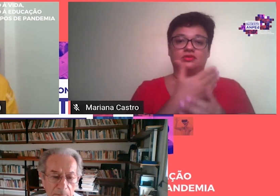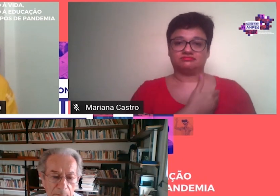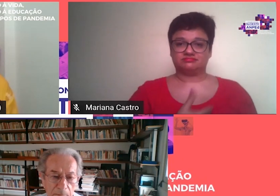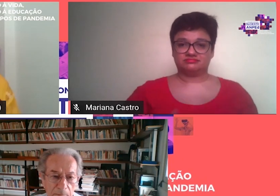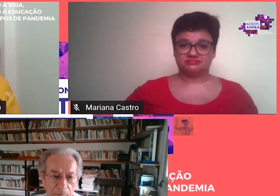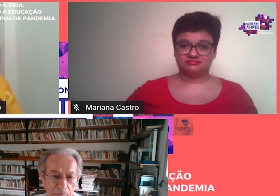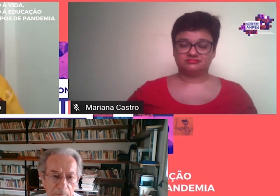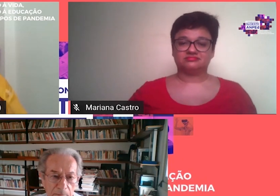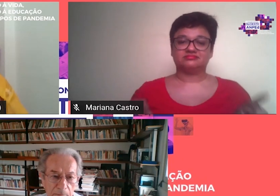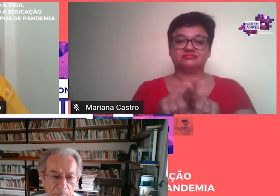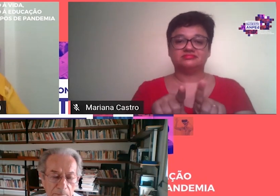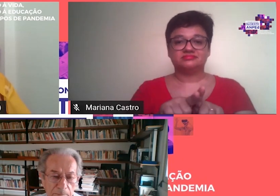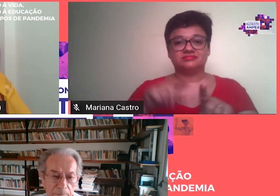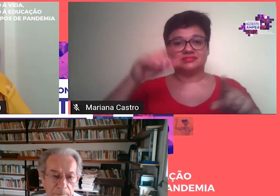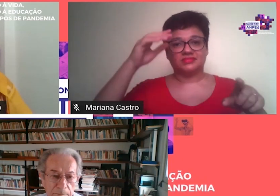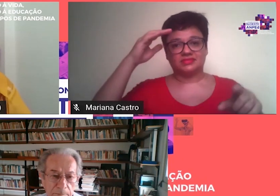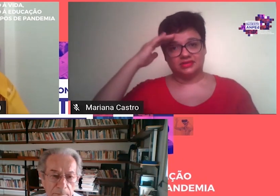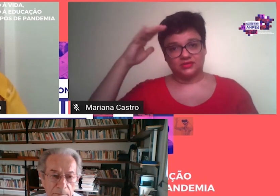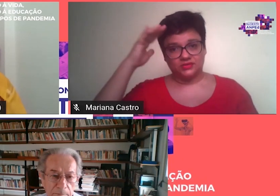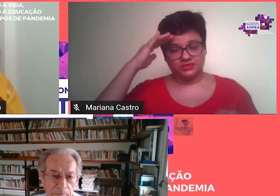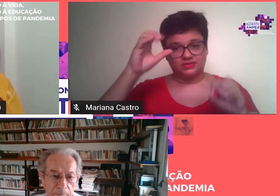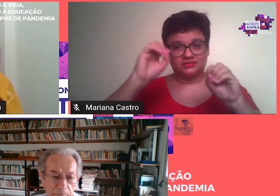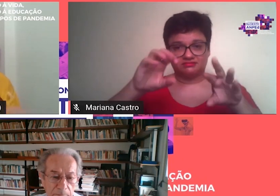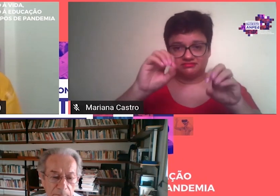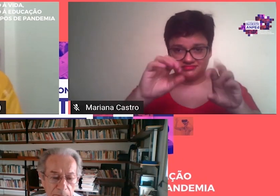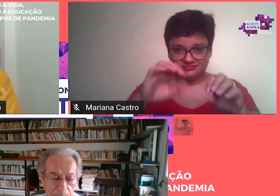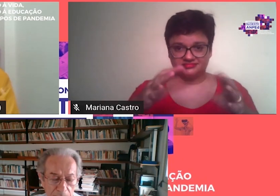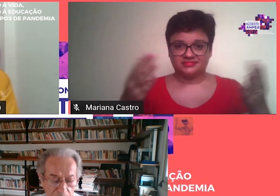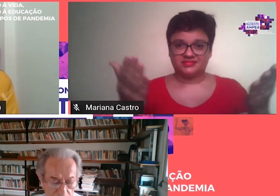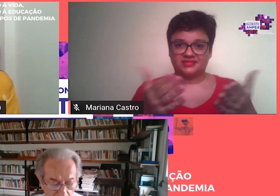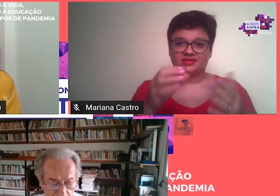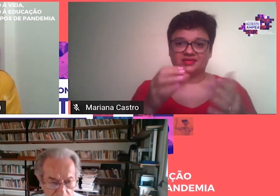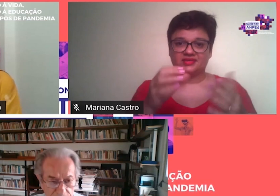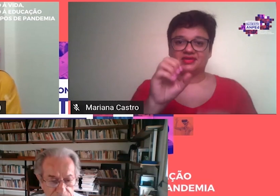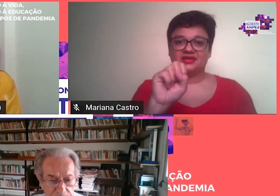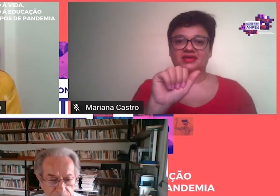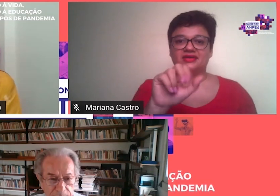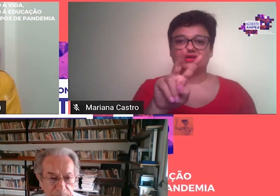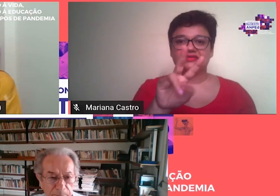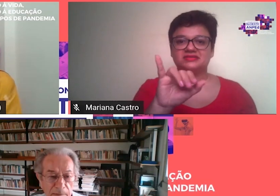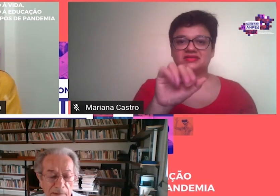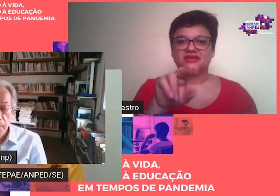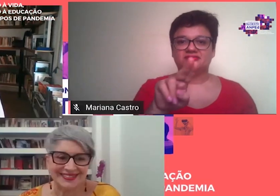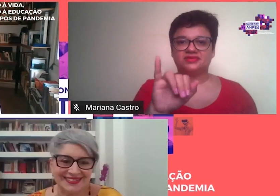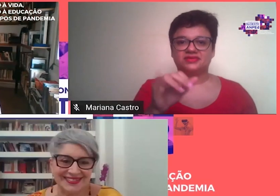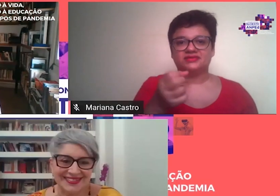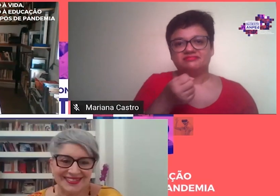Teorias da Educação. Temer Valsaviani, você está com a palavra agora.